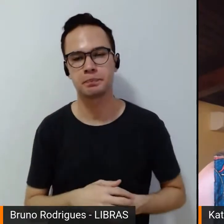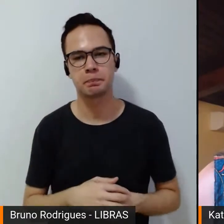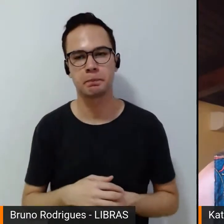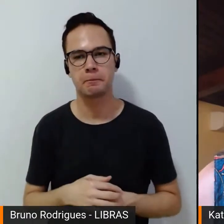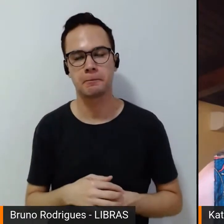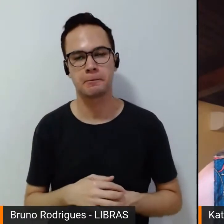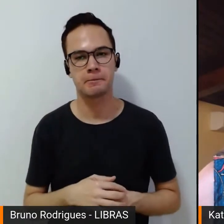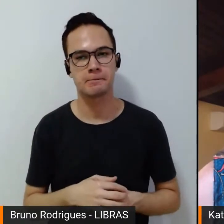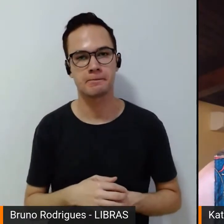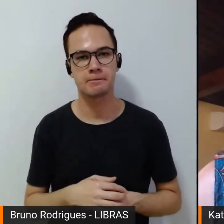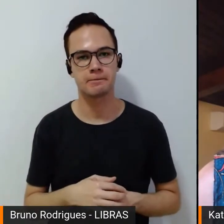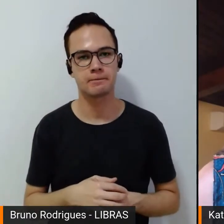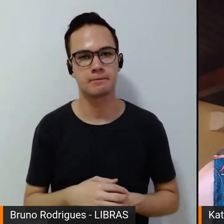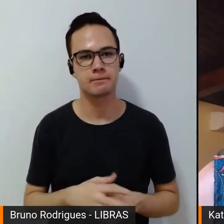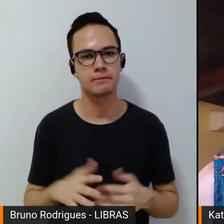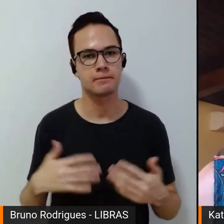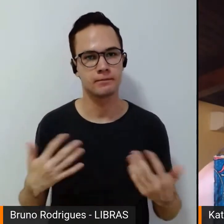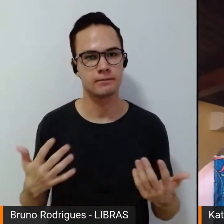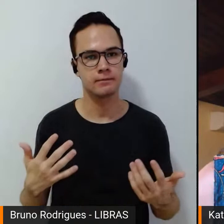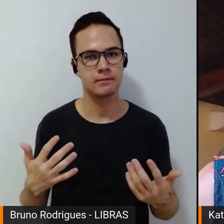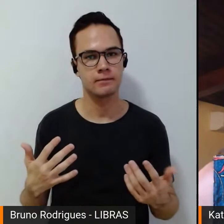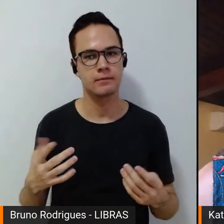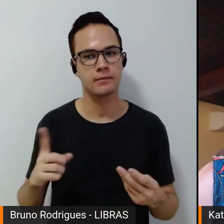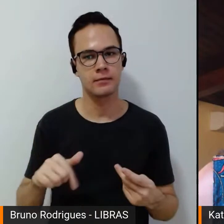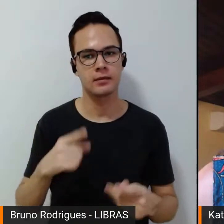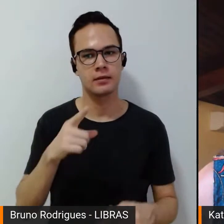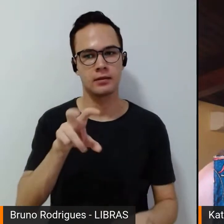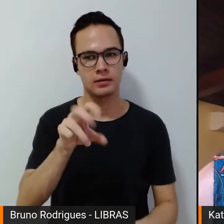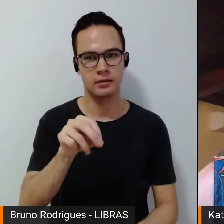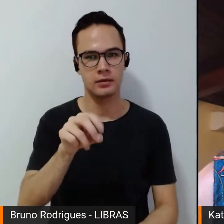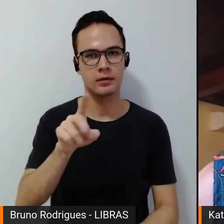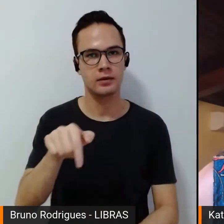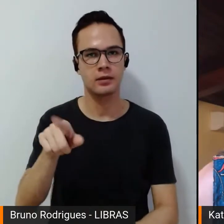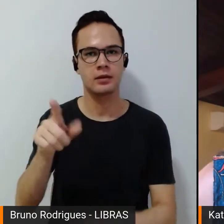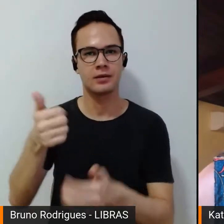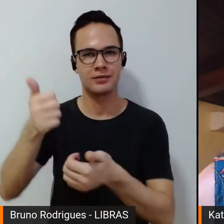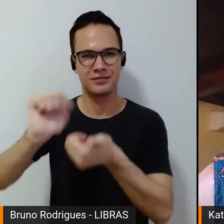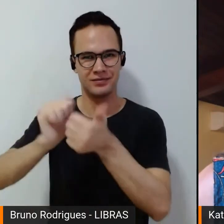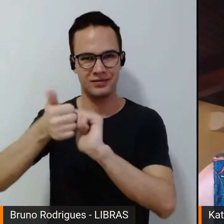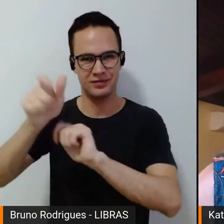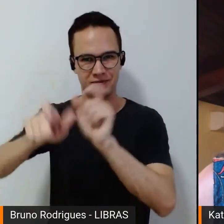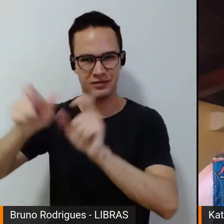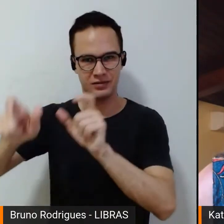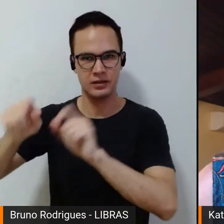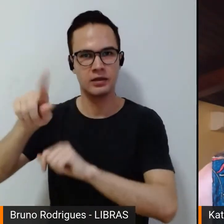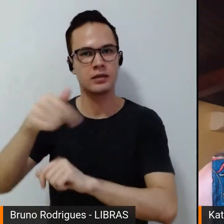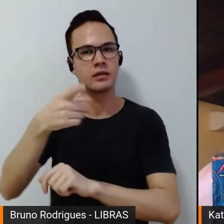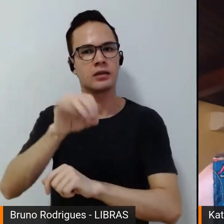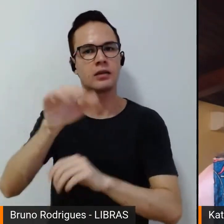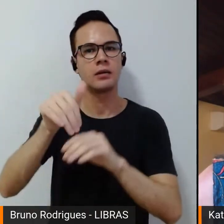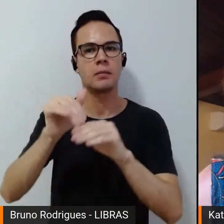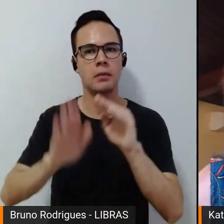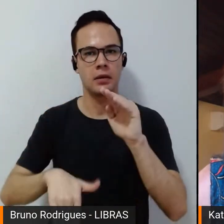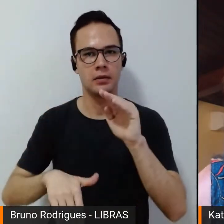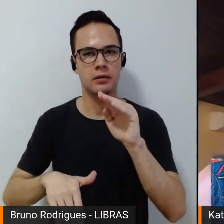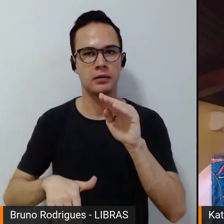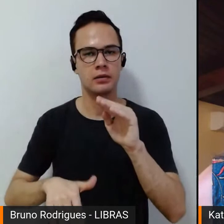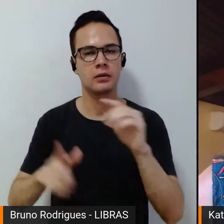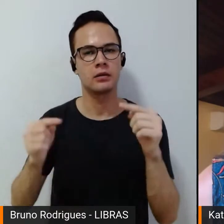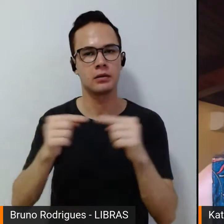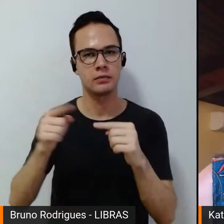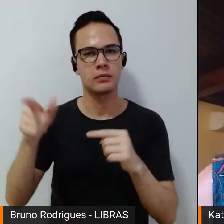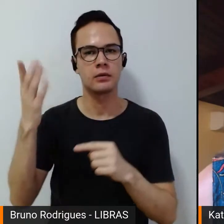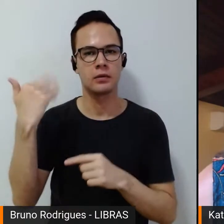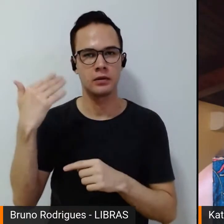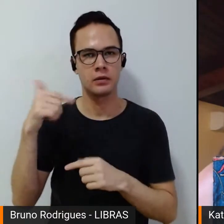E, de mais de 150 atletas ouvidas, menos de 10 referiam, naquele